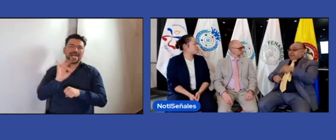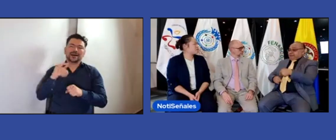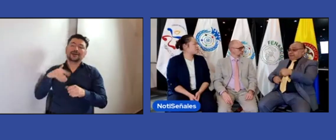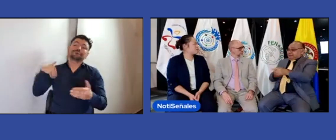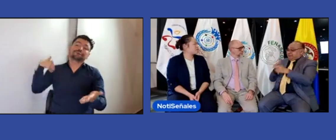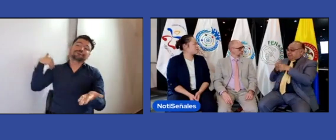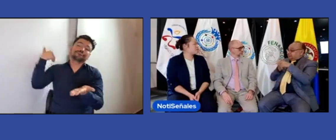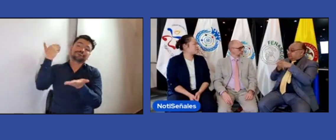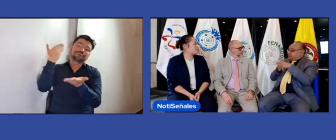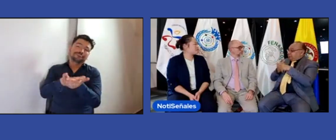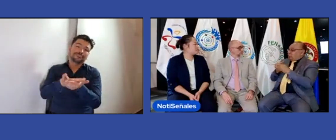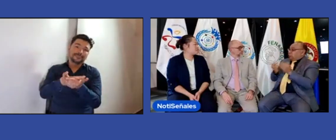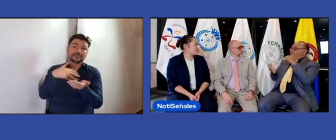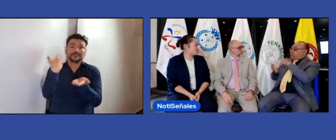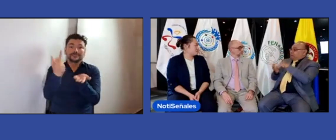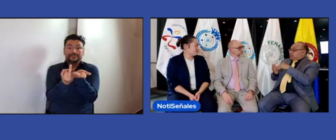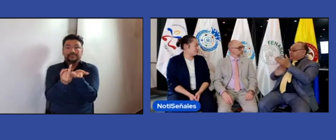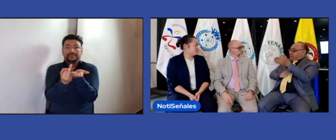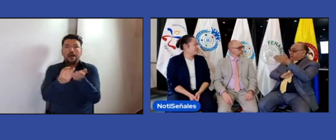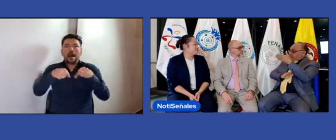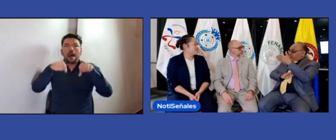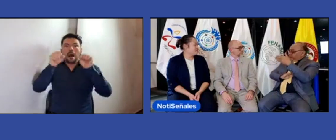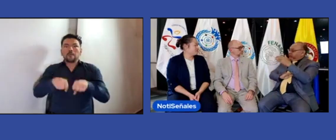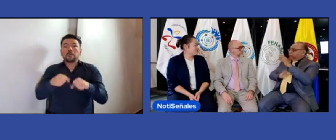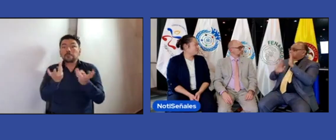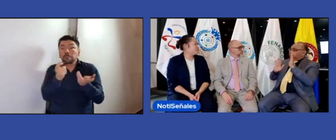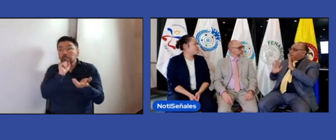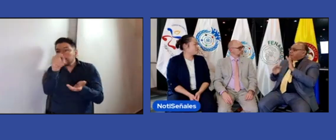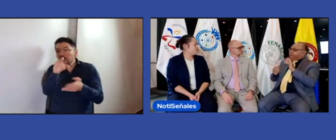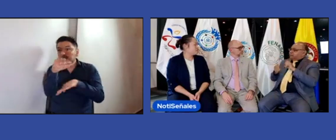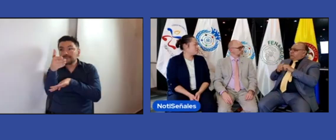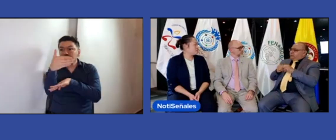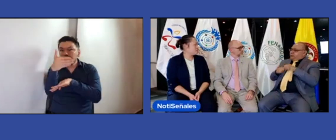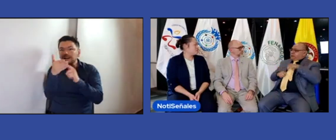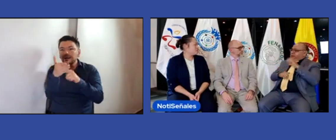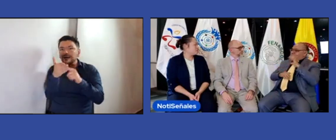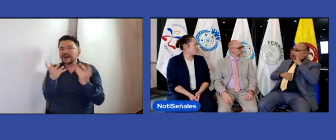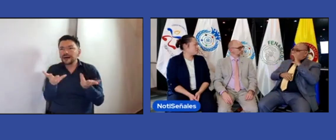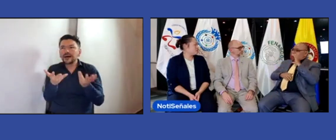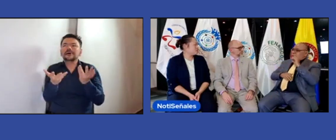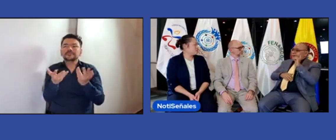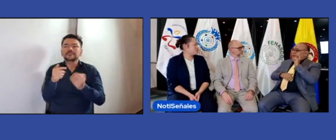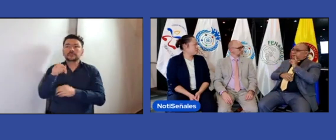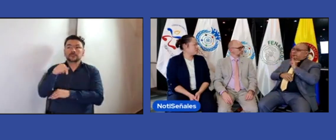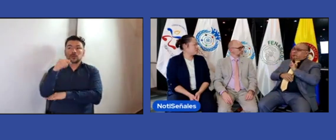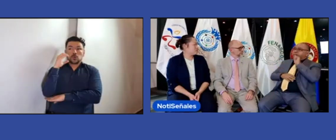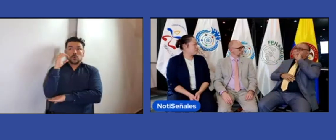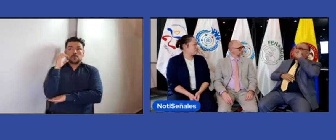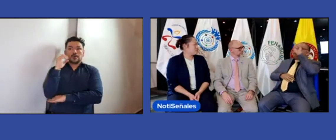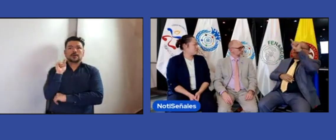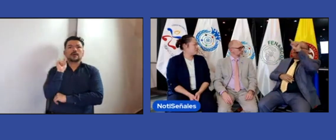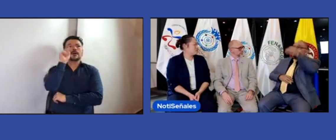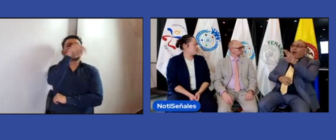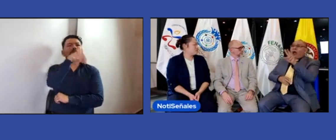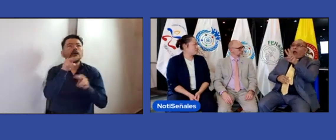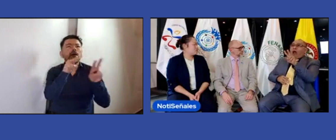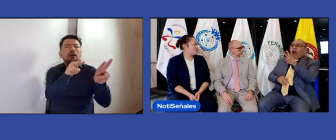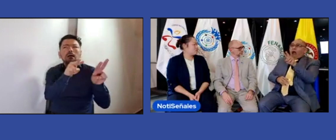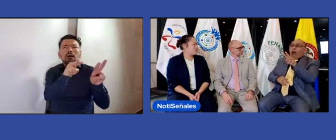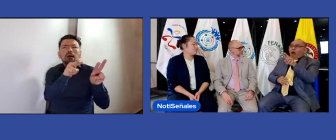a la representación. Entonces, quisiera saber si esa persona en esta nueva asamblea podría tomar esta representación. Bueno, si una